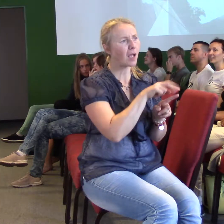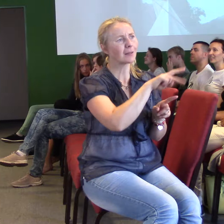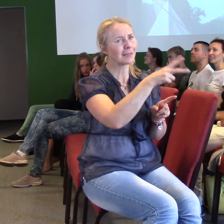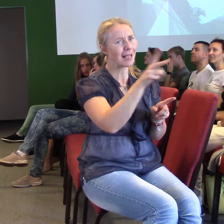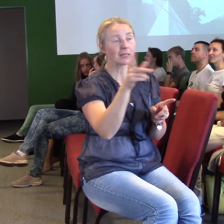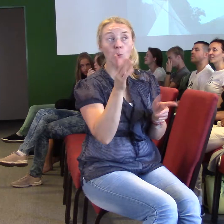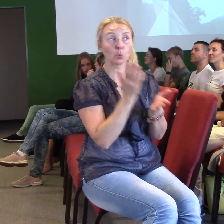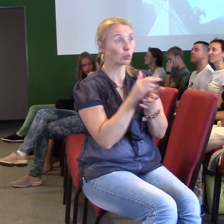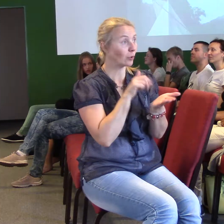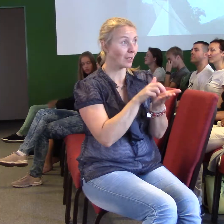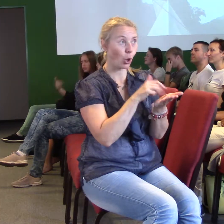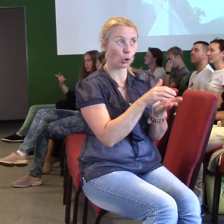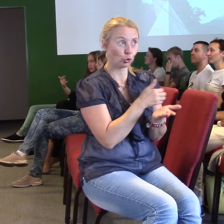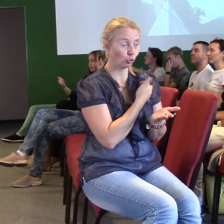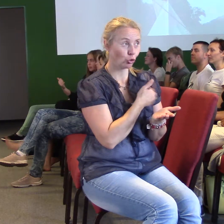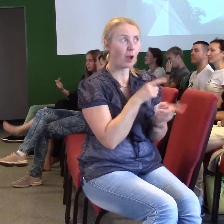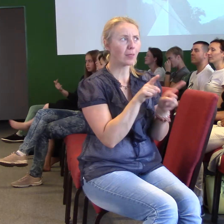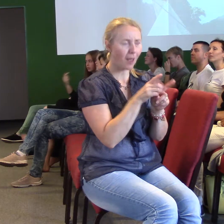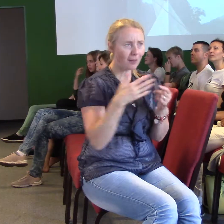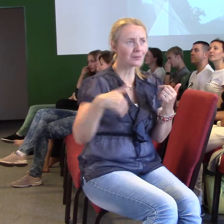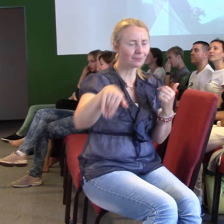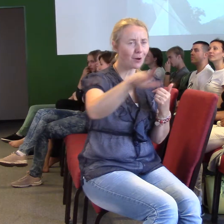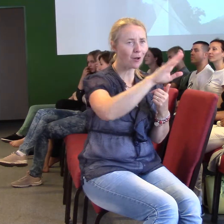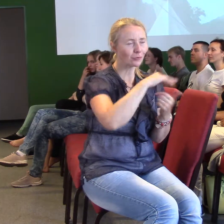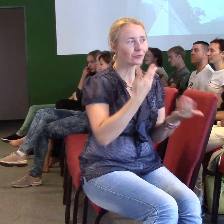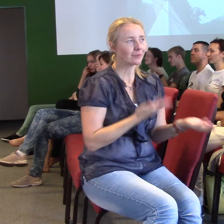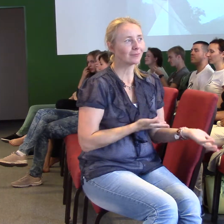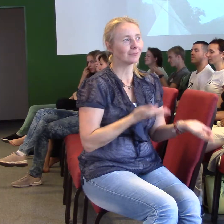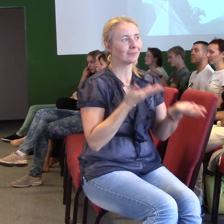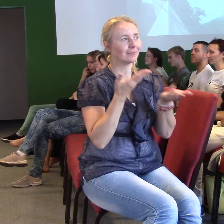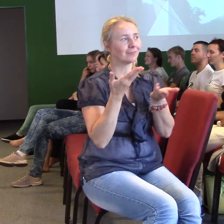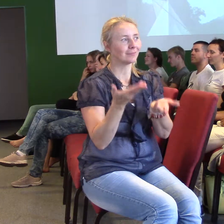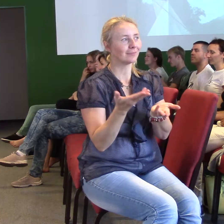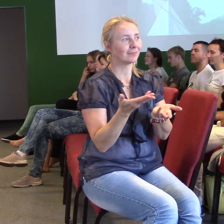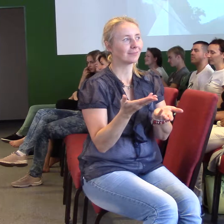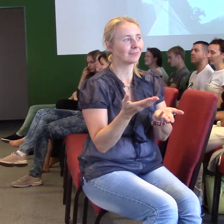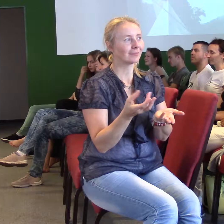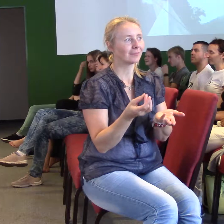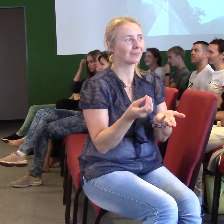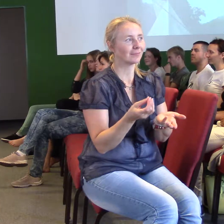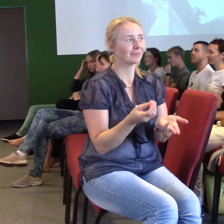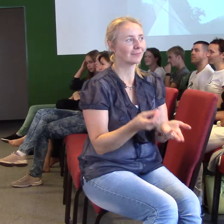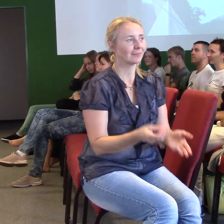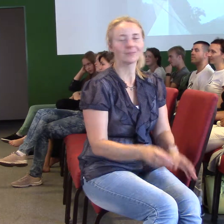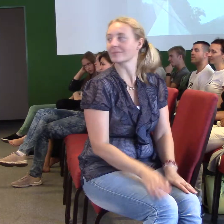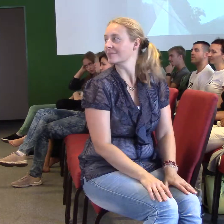tak nějak vám dát takový záblesk i toho, abyste na něco nezapomínali.